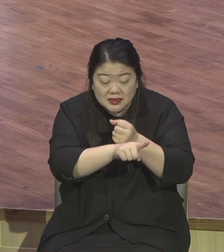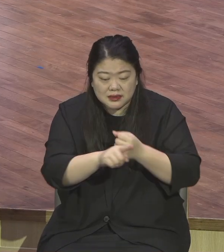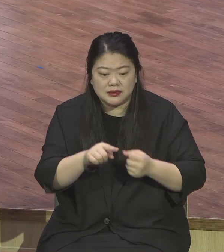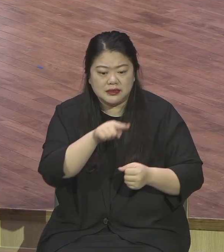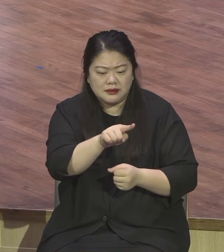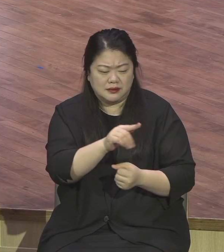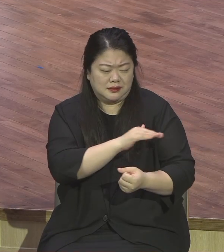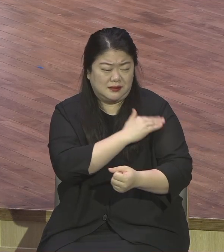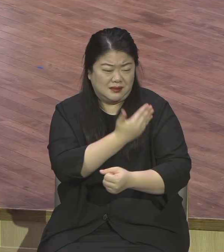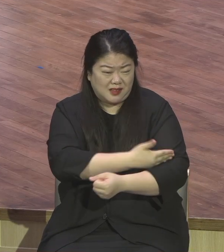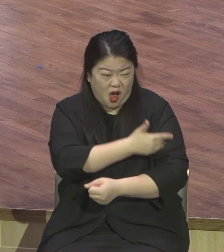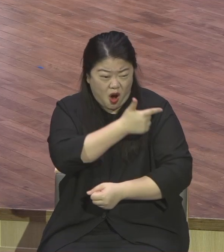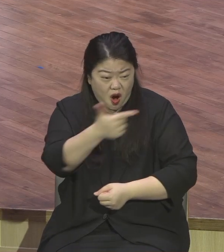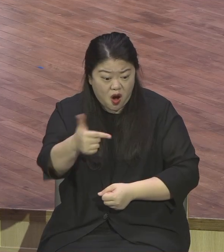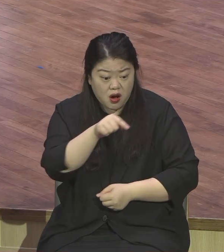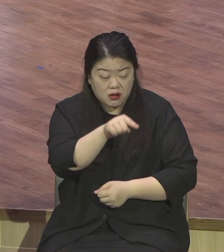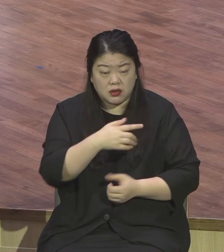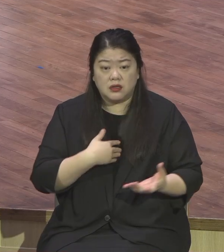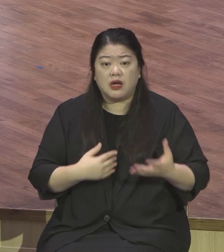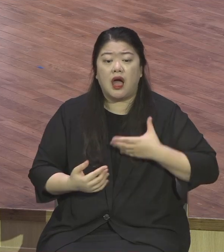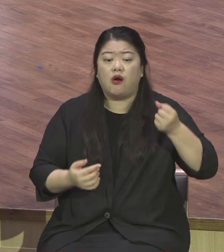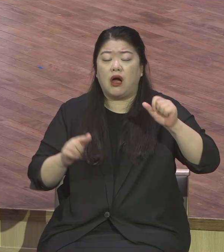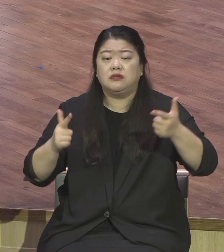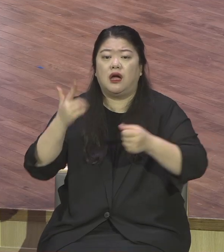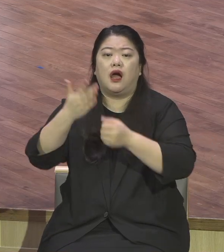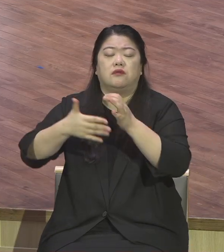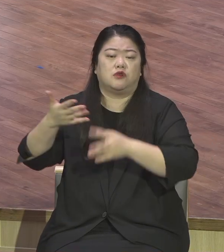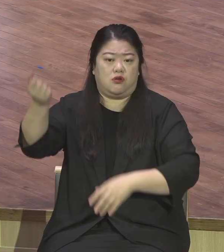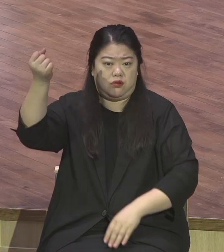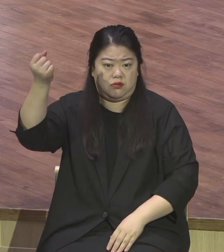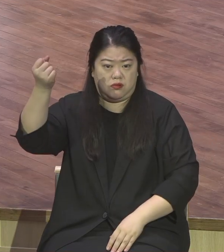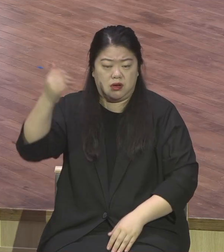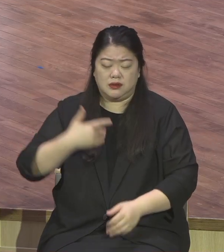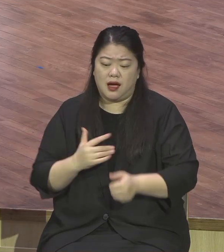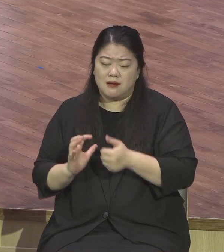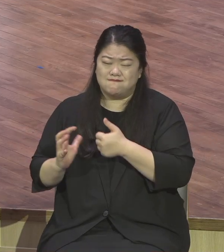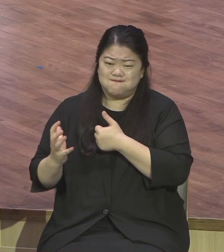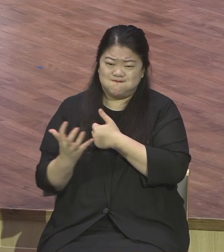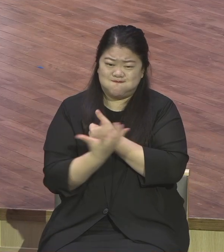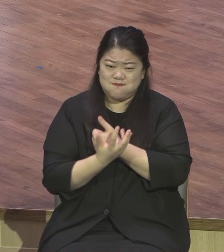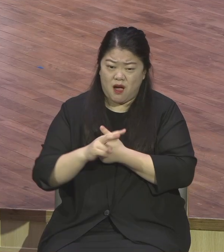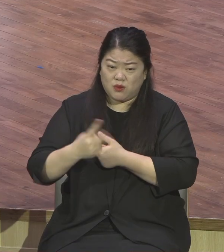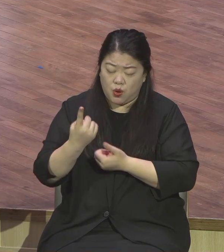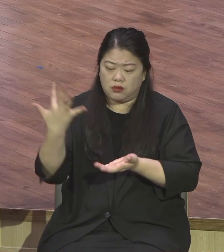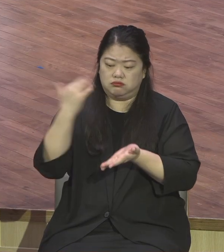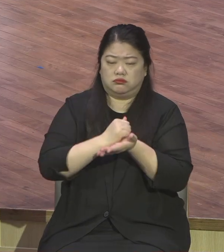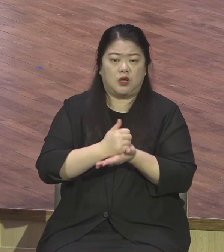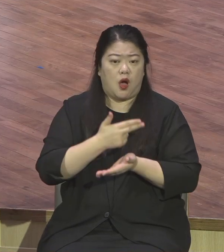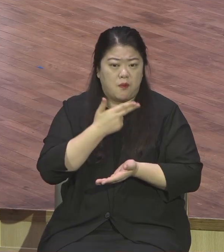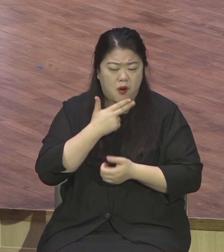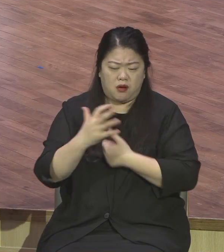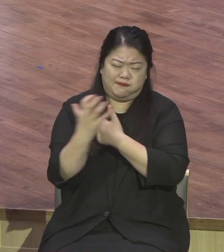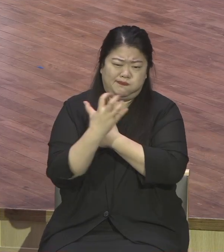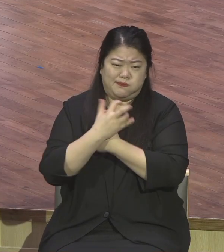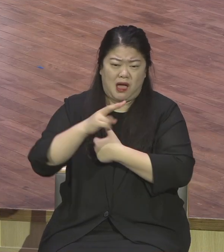우리가 사방으로 오게 사물 당하여도 사이지 아니하냐 답답한 일을 당하여도 낙심하지 아니하냐 박해를 받아도 버림맛이지 아니하냐